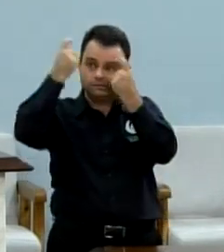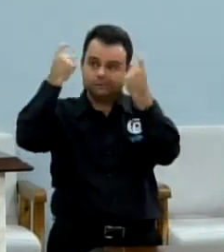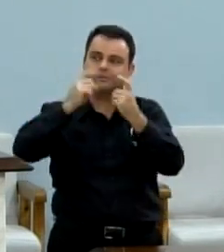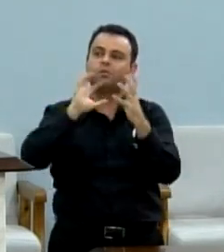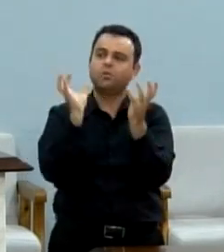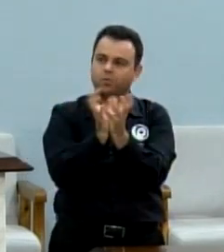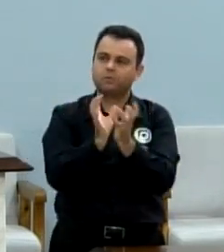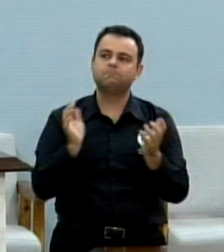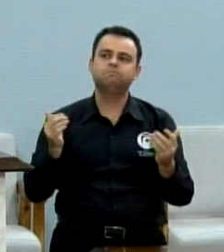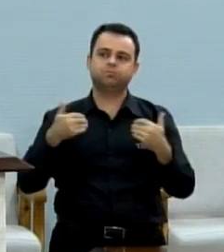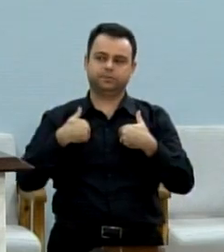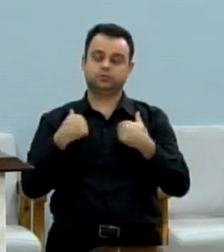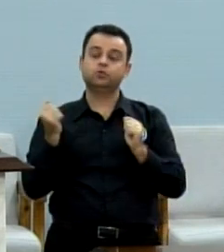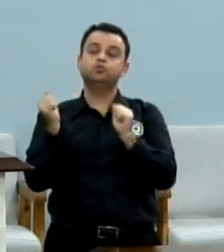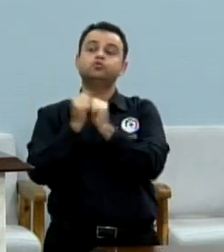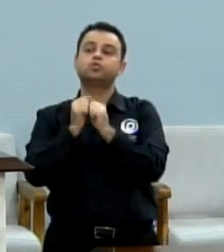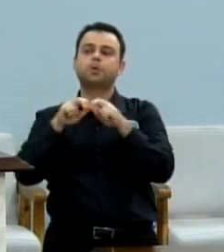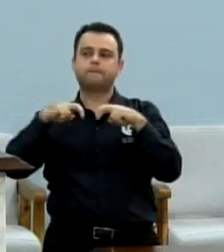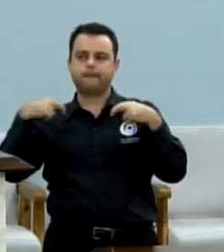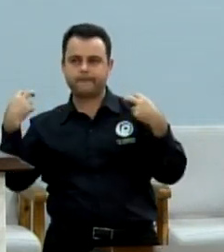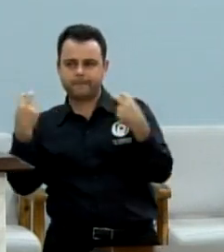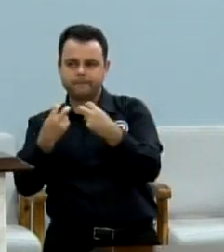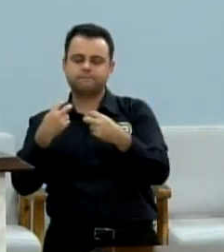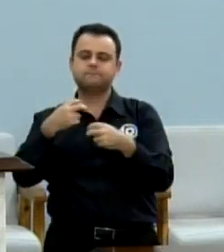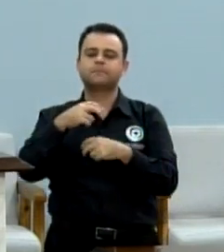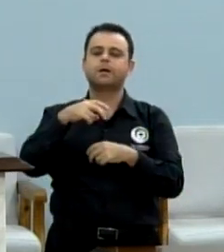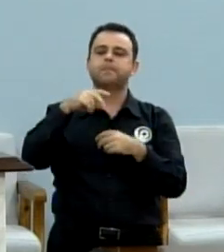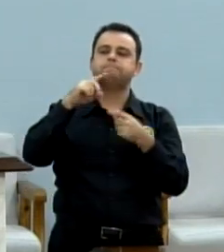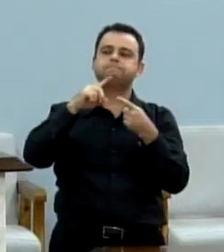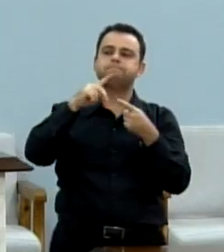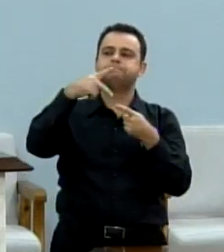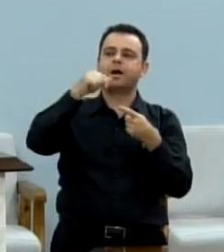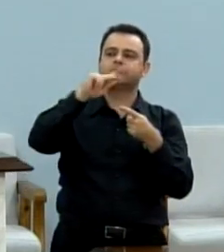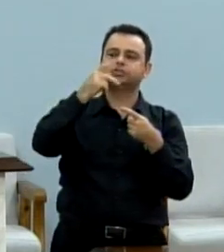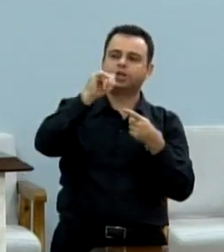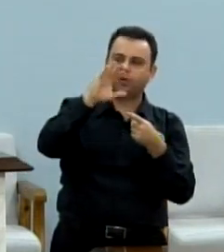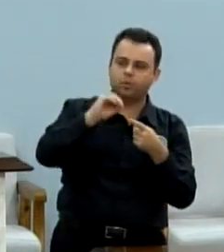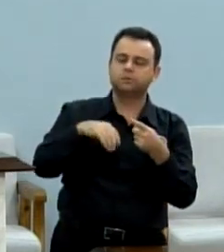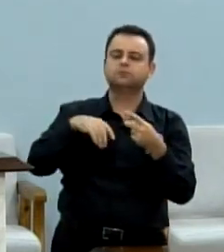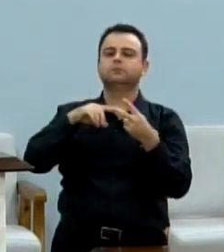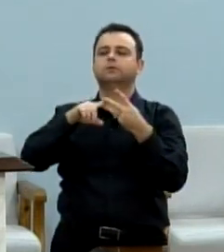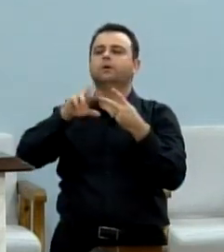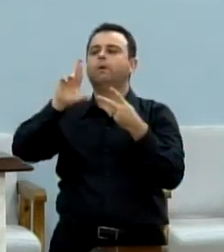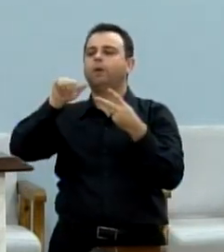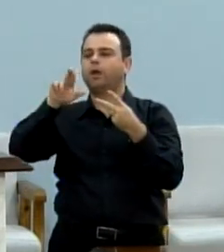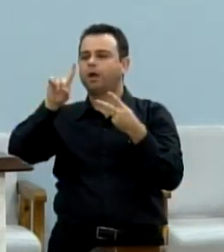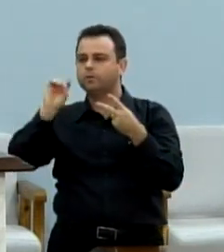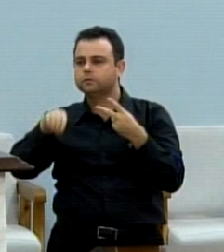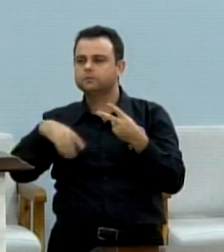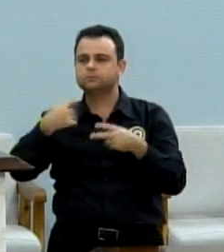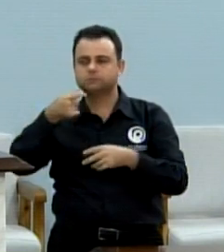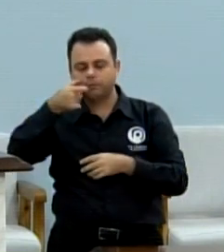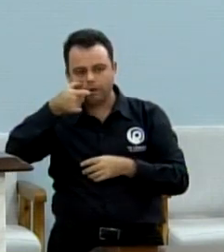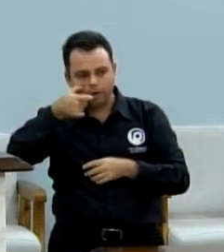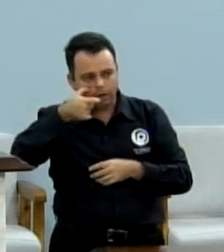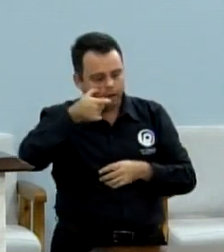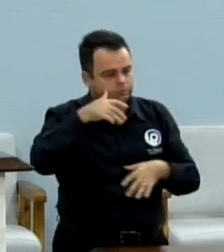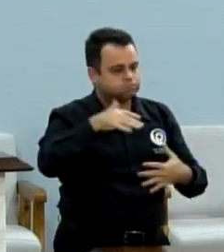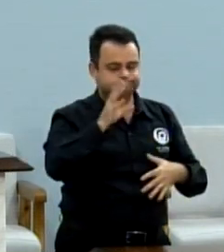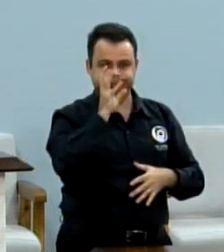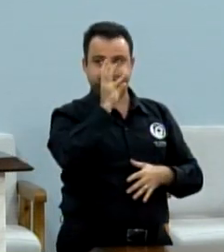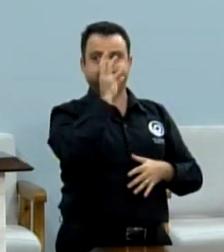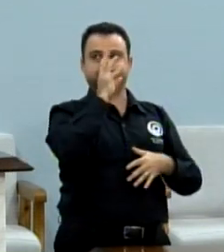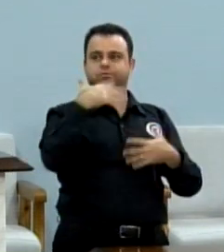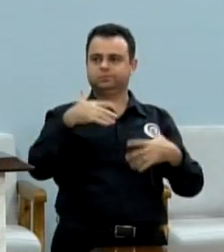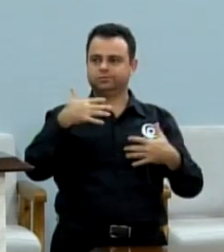reunião com o Pacheco, o Ronaldo ficou encantado com o que viu e coisa boa deve vir por aí, tanto para a Só Por Hoje, quanto